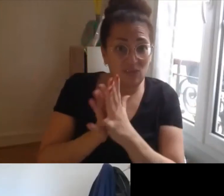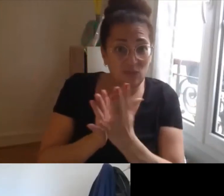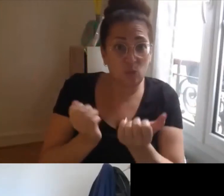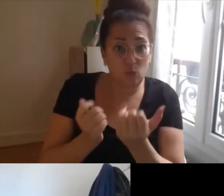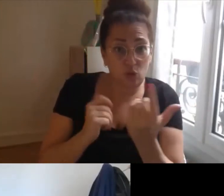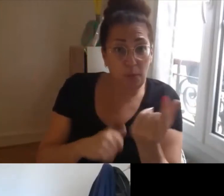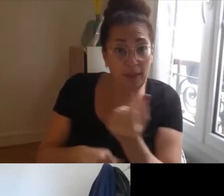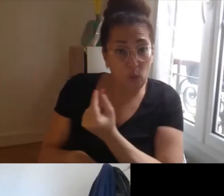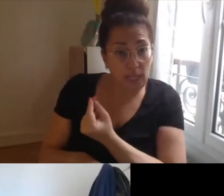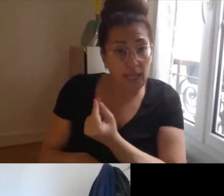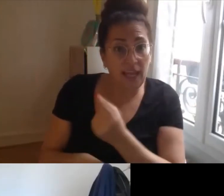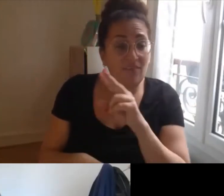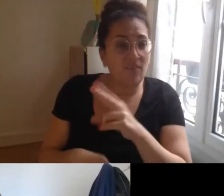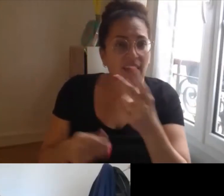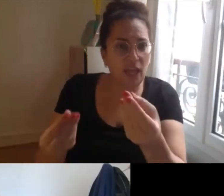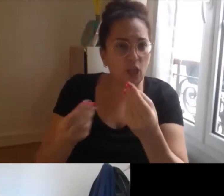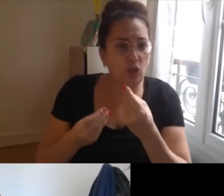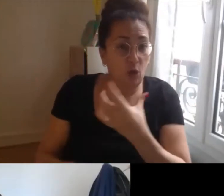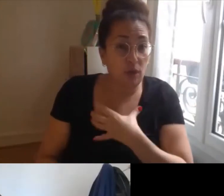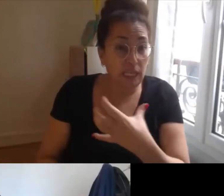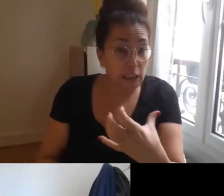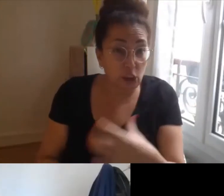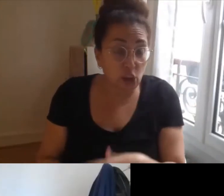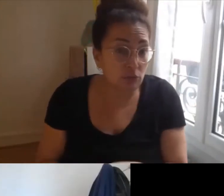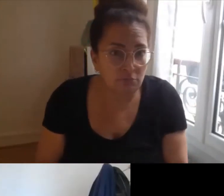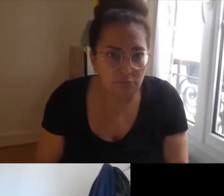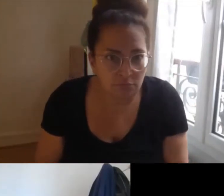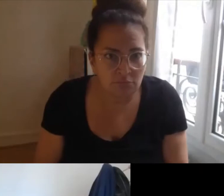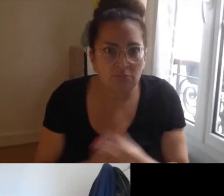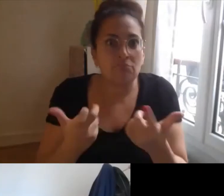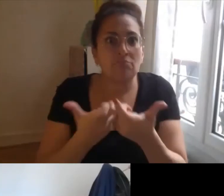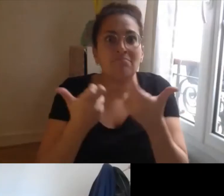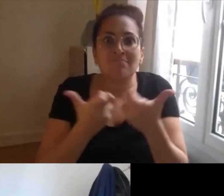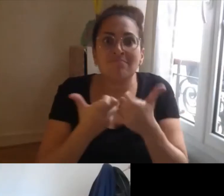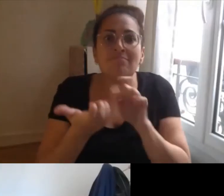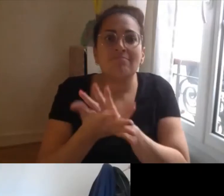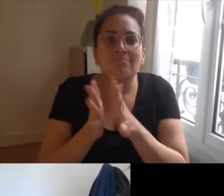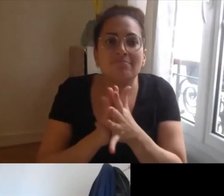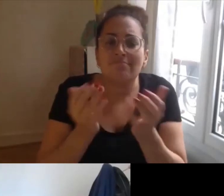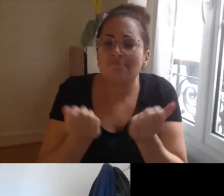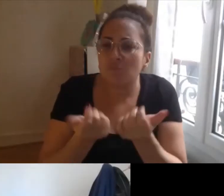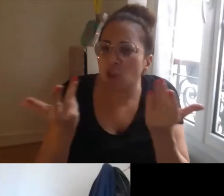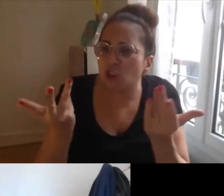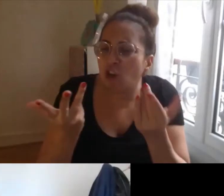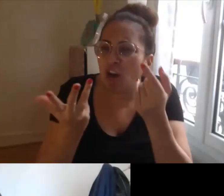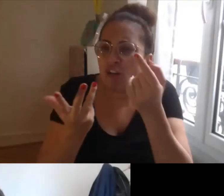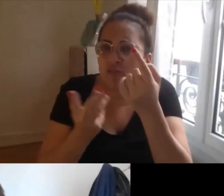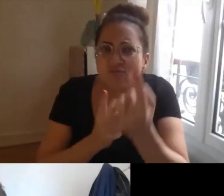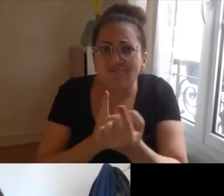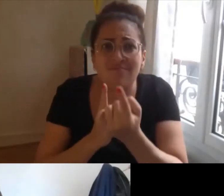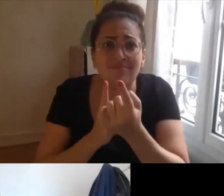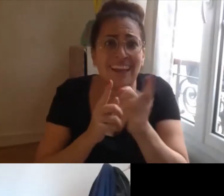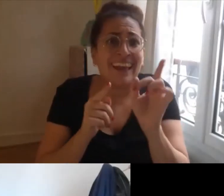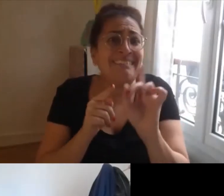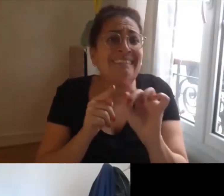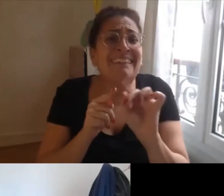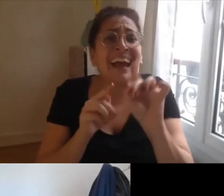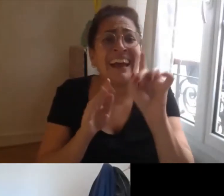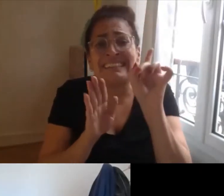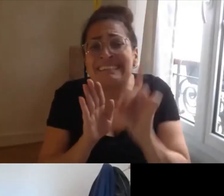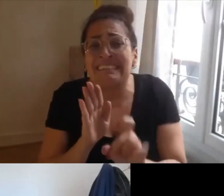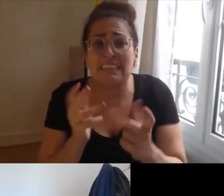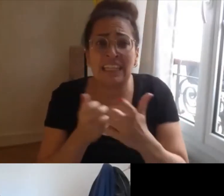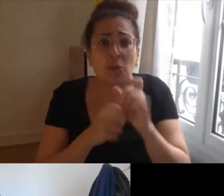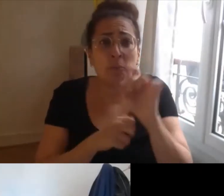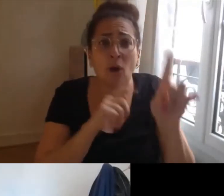enrichit à toutes les étapes c'est-à-dire qu'on a eu des échanges avec les associations autour de détails de la technique d'enquête c'est-à-dire